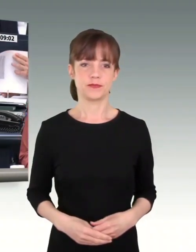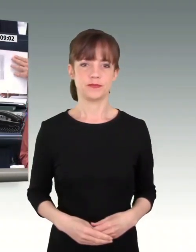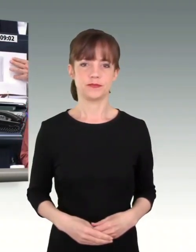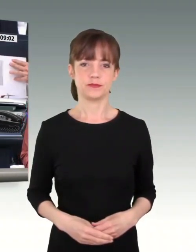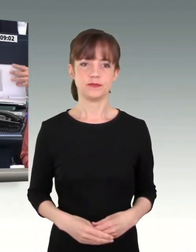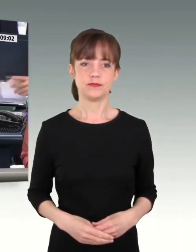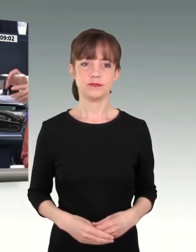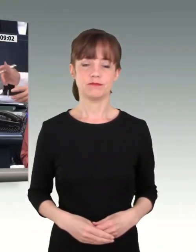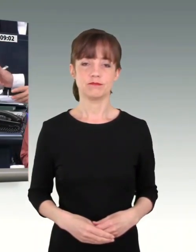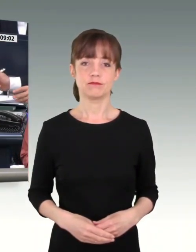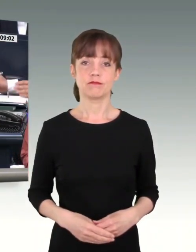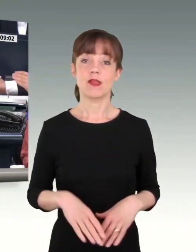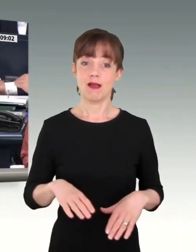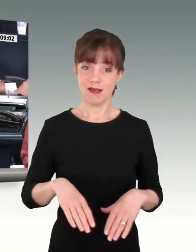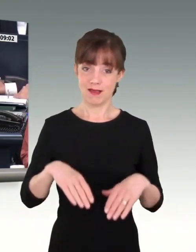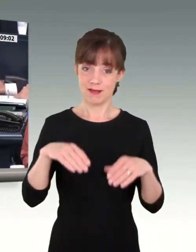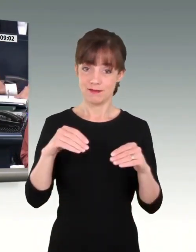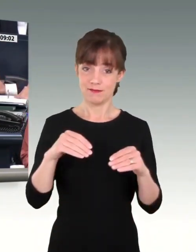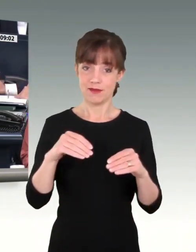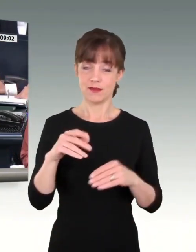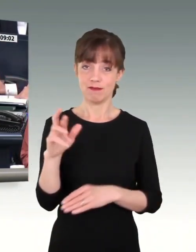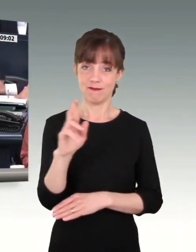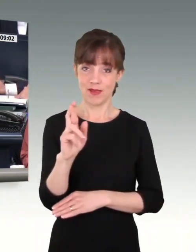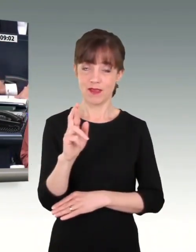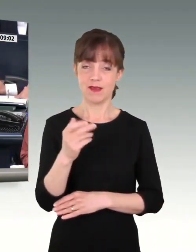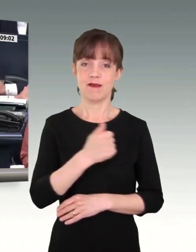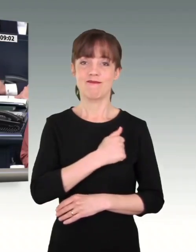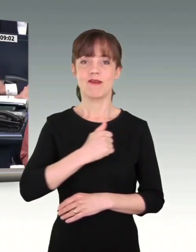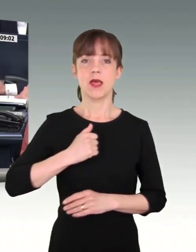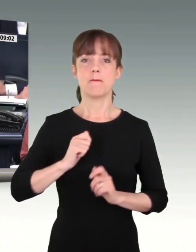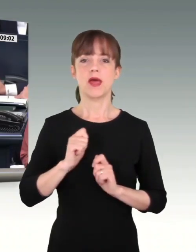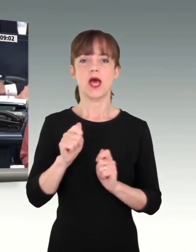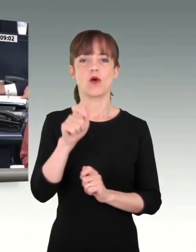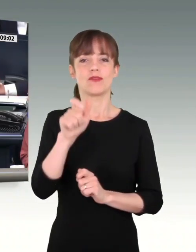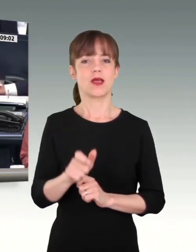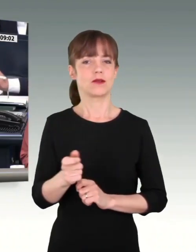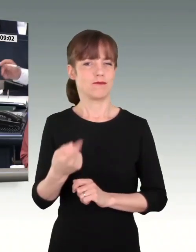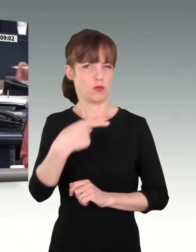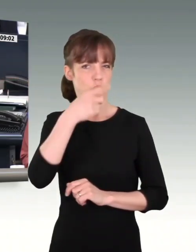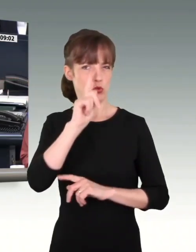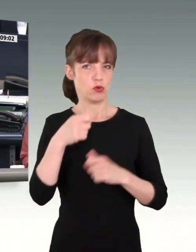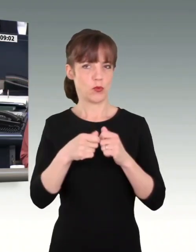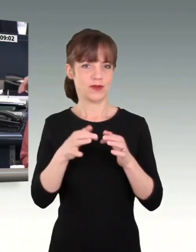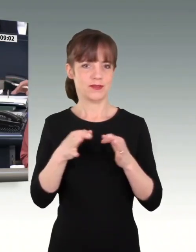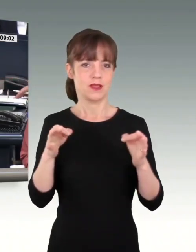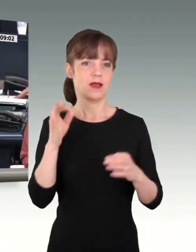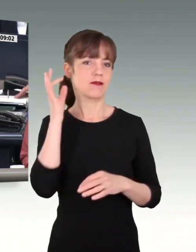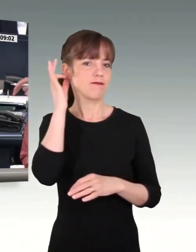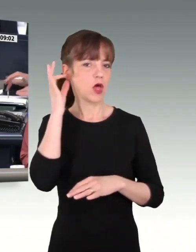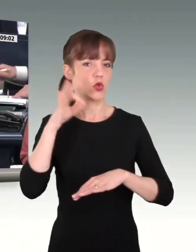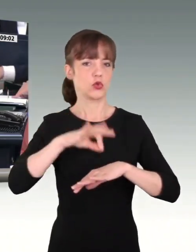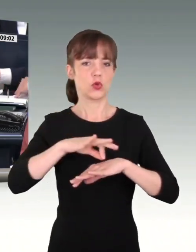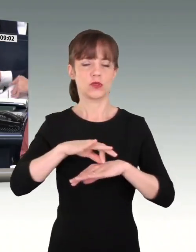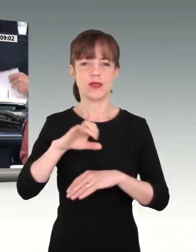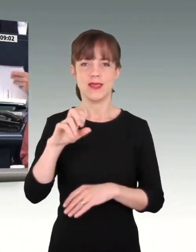Das Wort hat zunächst die Wehrbeauftragte des Deutschen Bundestages, Frau Dr. Eva